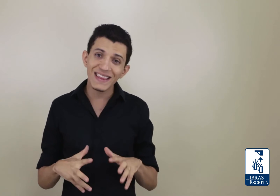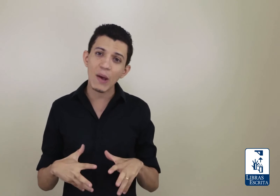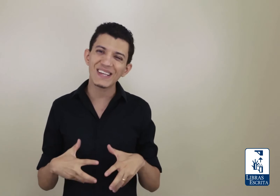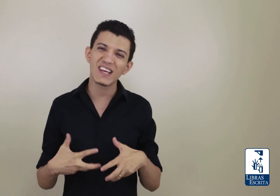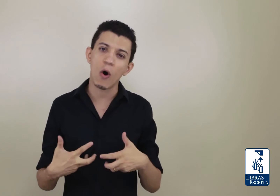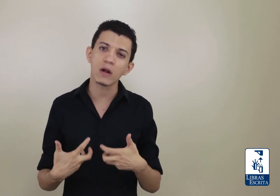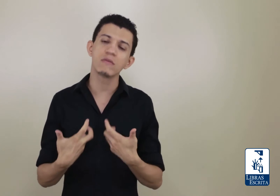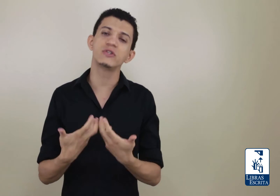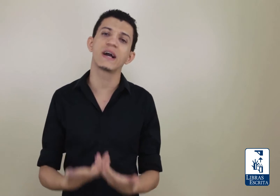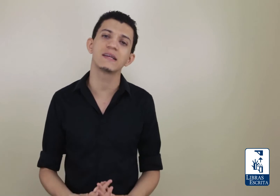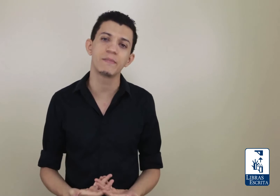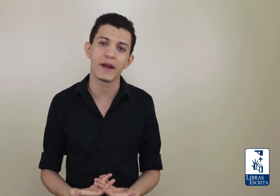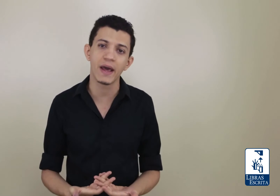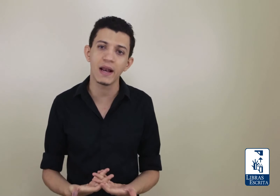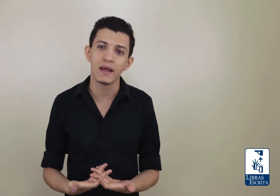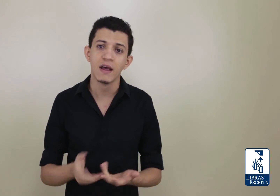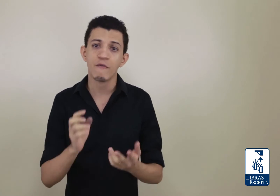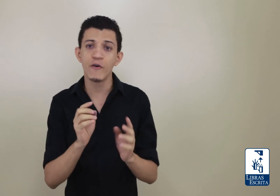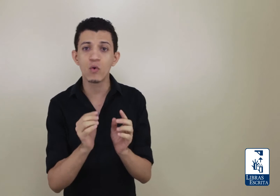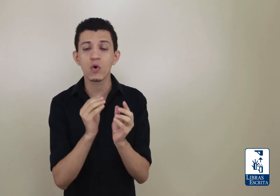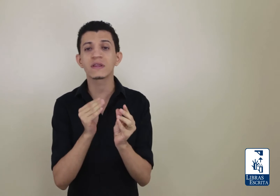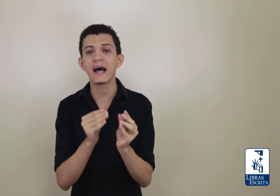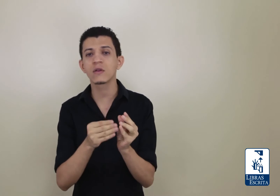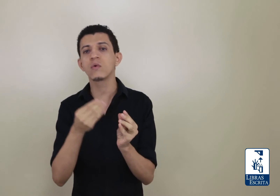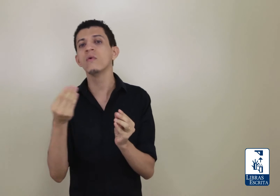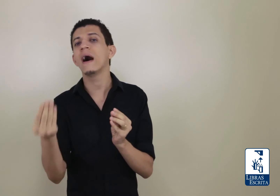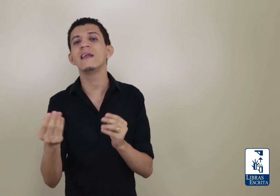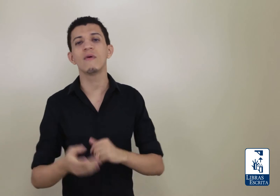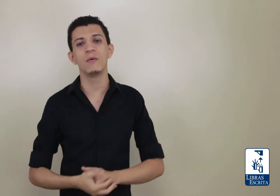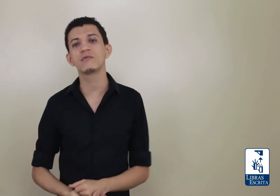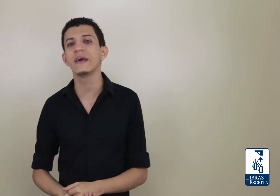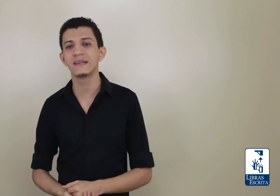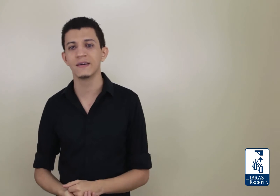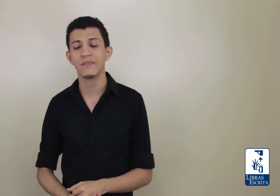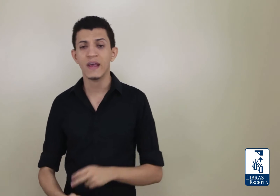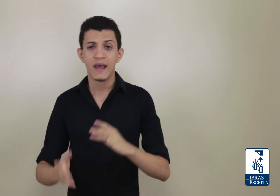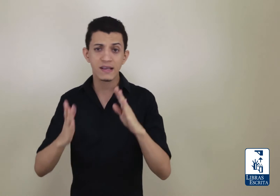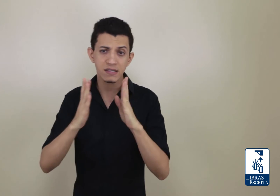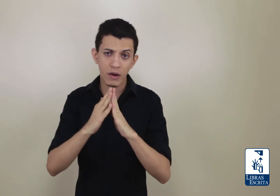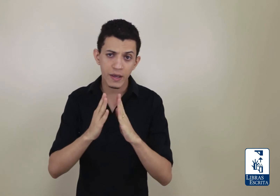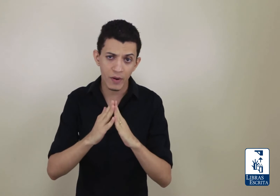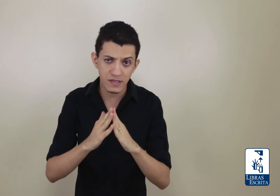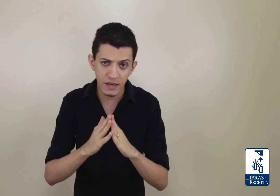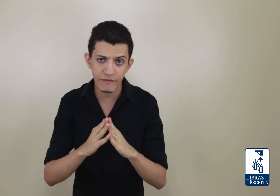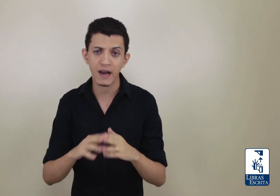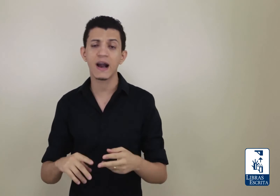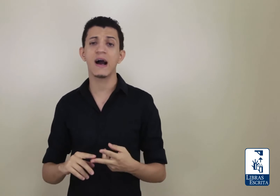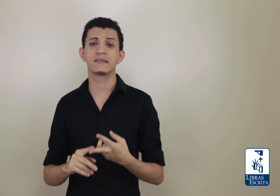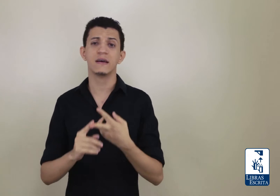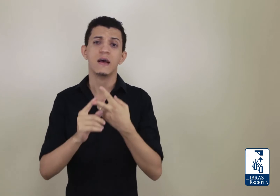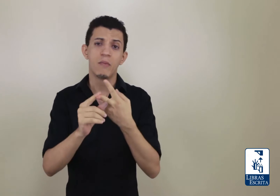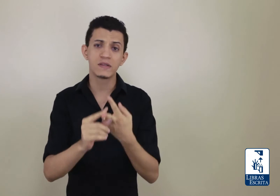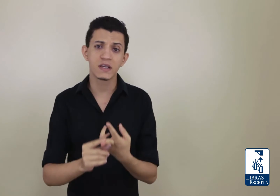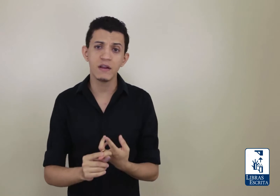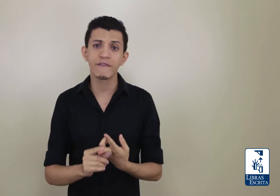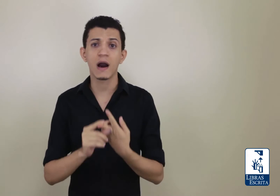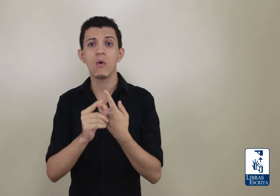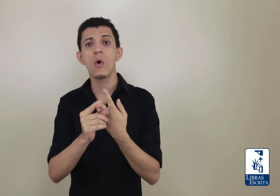deu esse rótulo de casa para ele foi o contato com a língua portuguesa. Esse sinal aqui pode significar casa, pode significar o